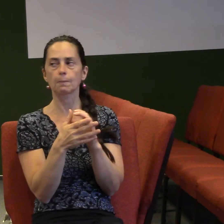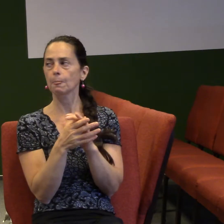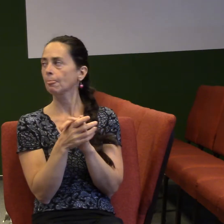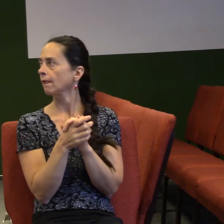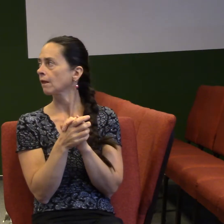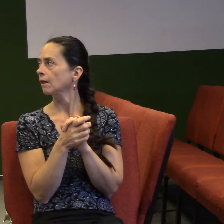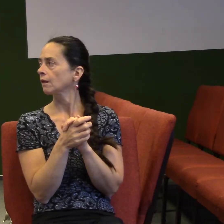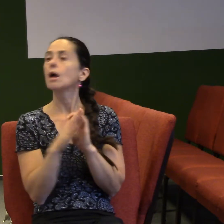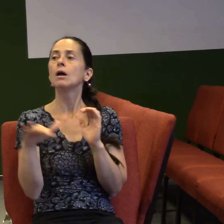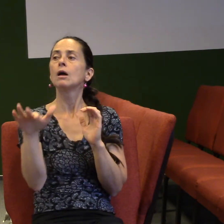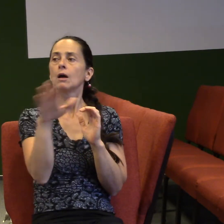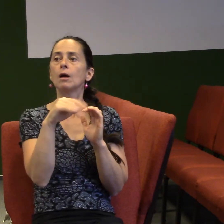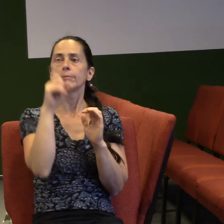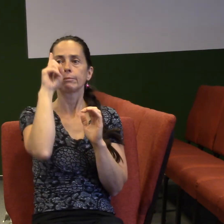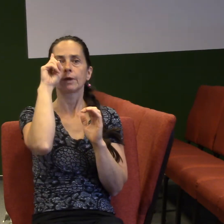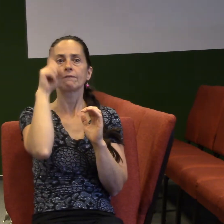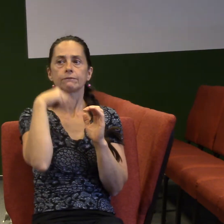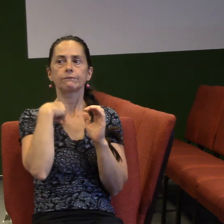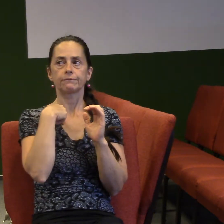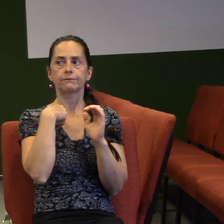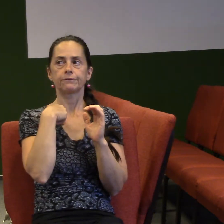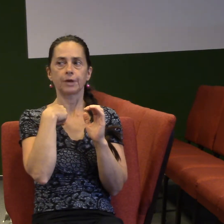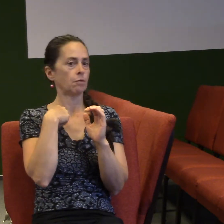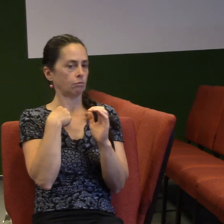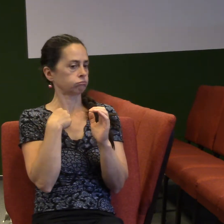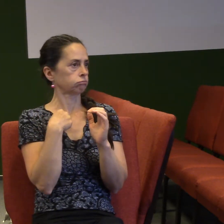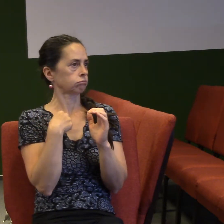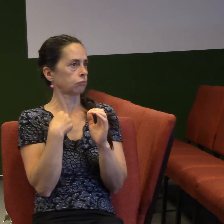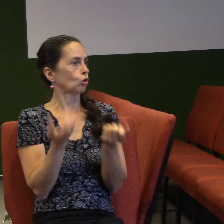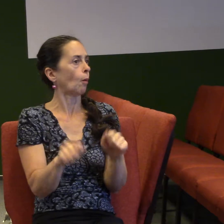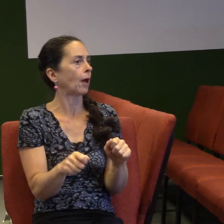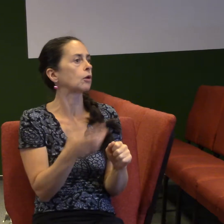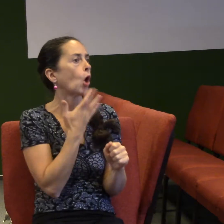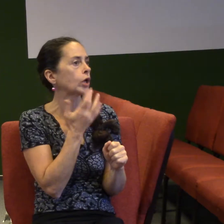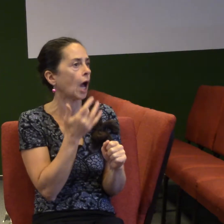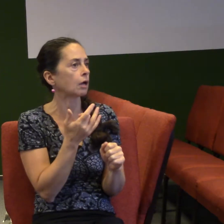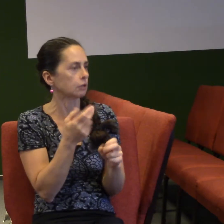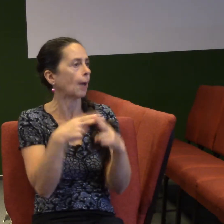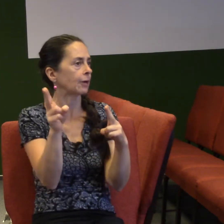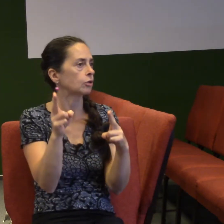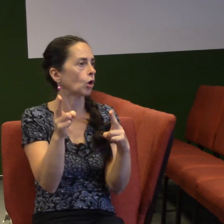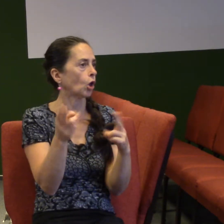my víme, my už vidíme, jak to dopadlo, že my už vidíme to, že se to naplnilo. Že v nějaký boží čas